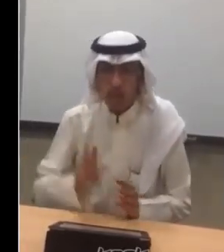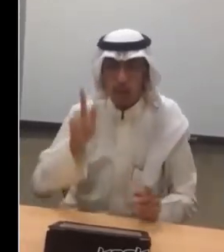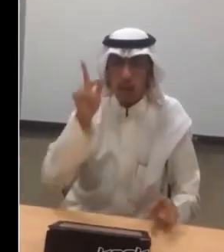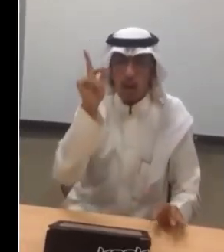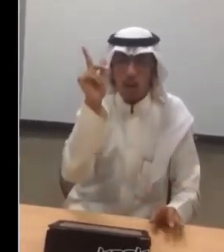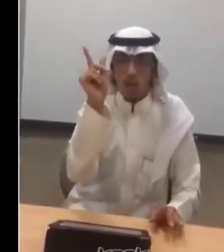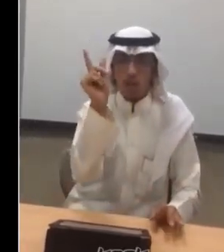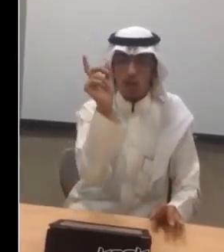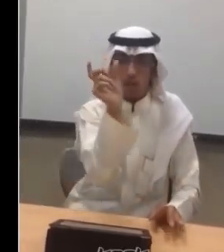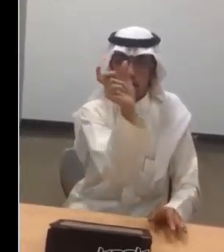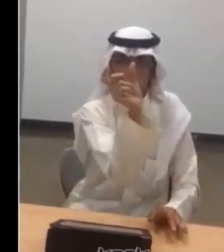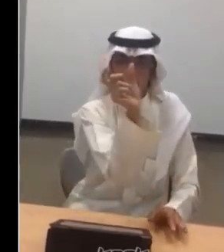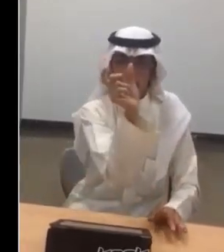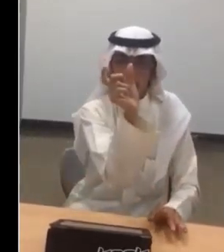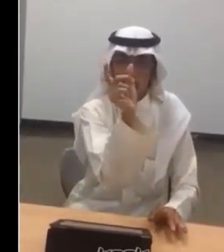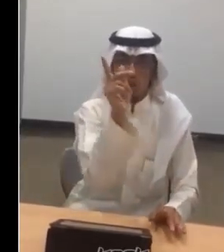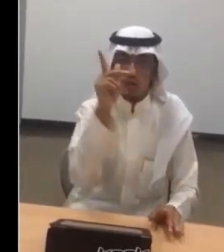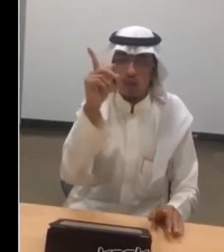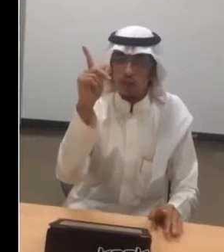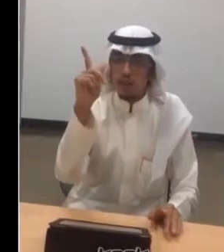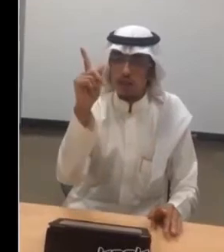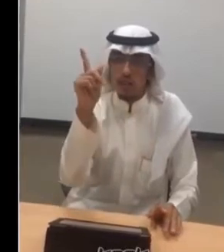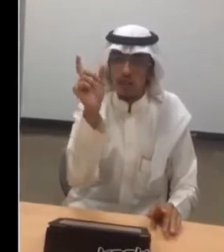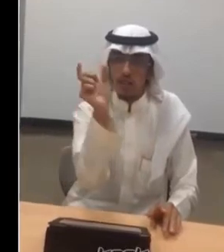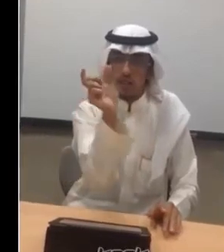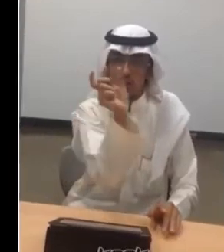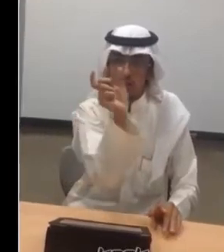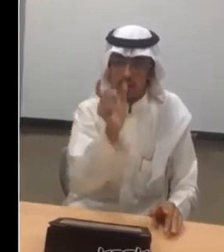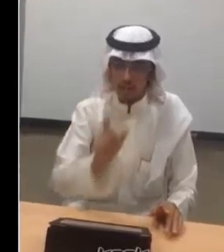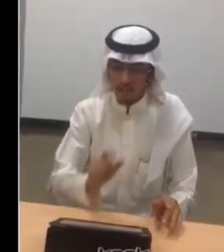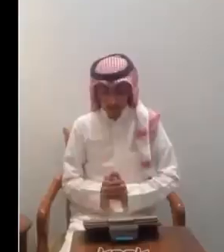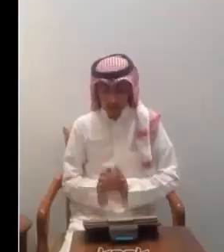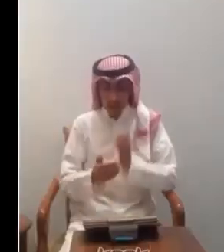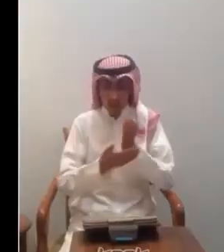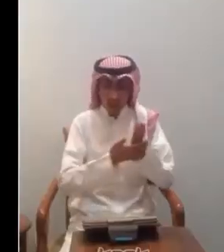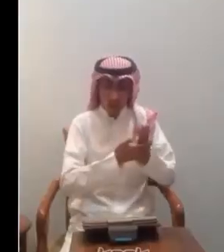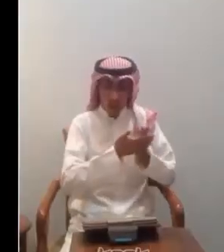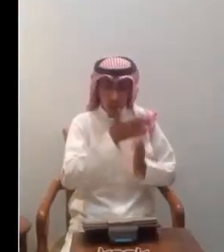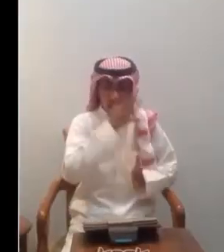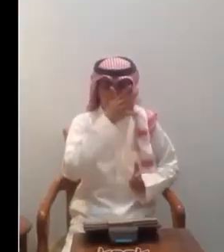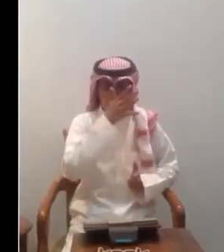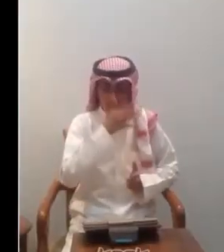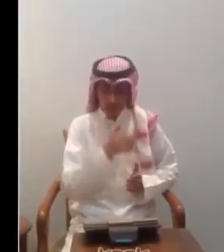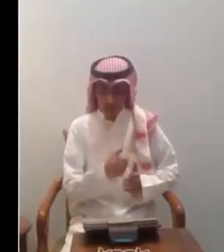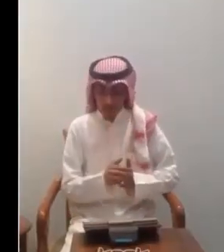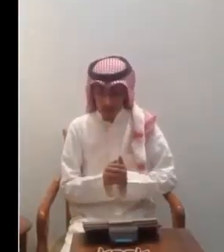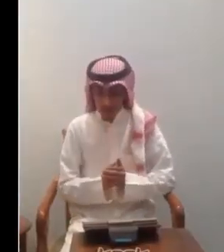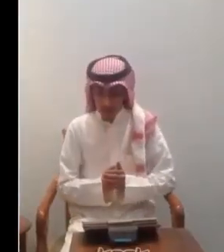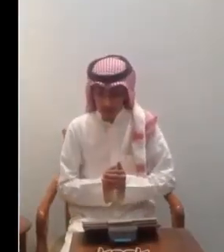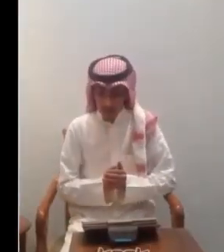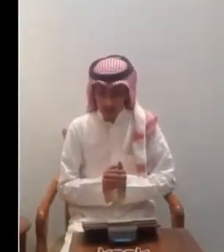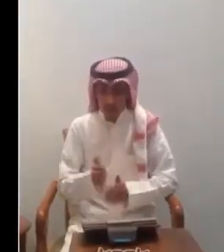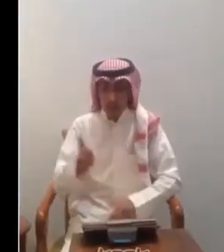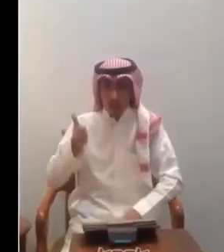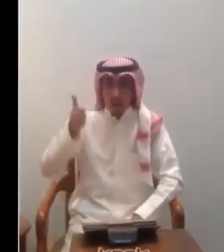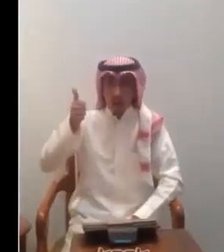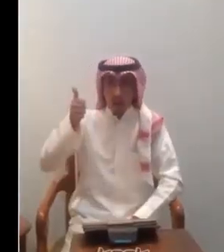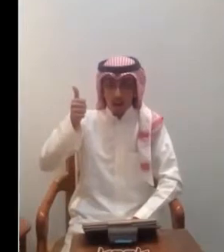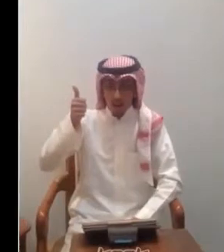طن الحروف الأبتدية طن جديد رائع